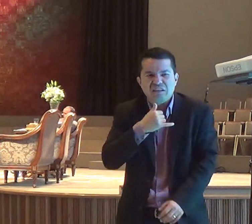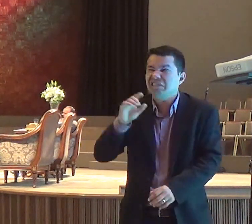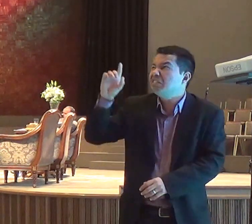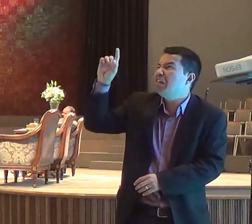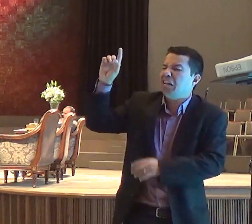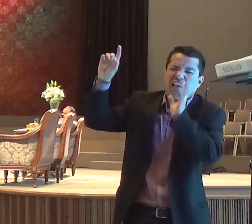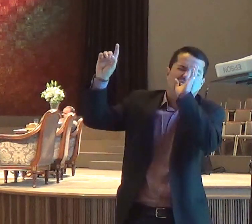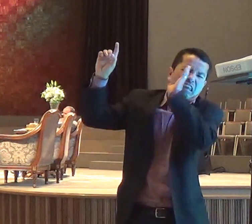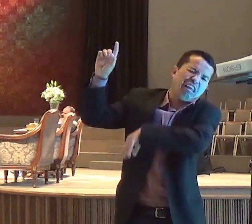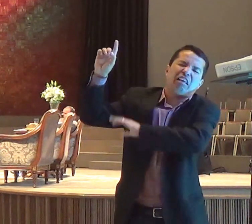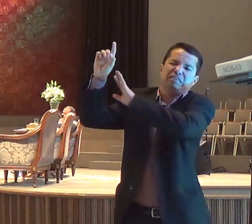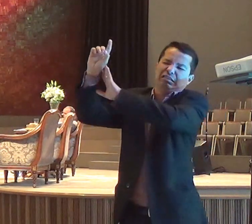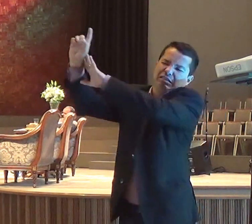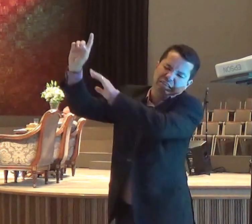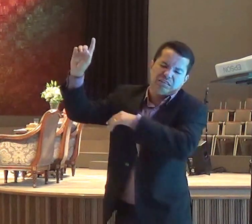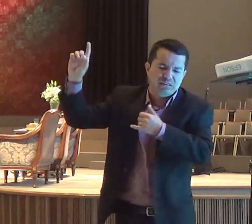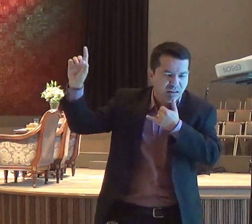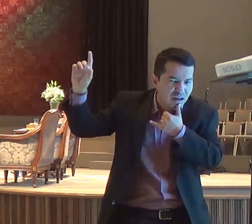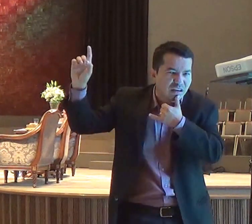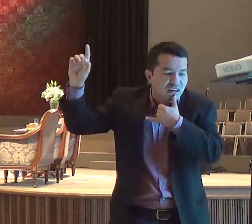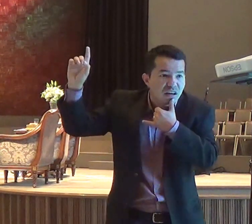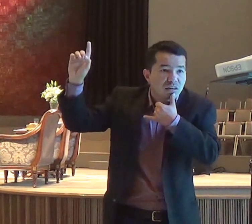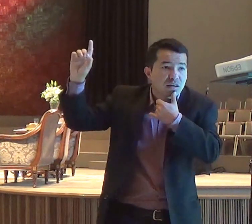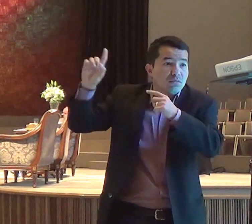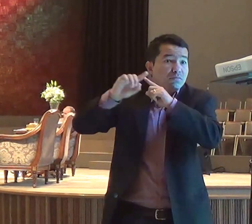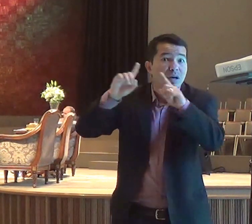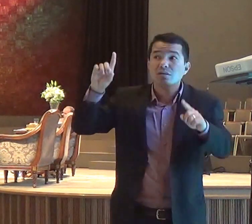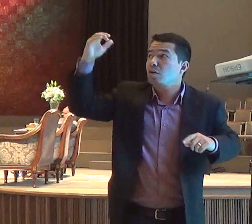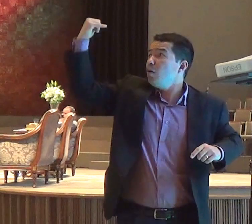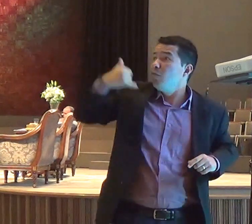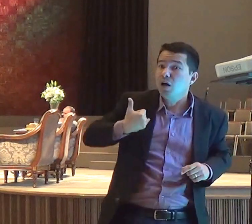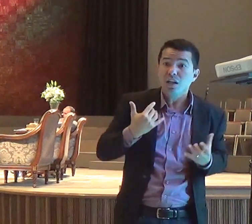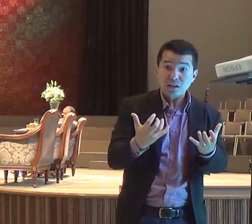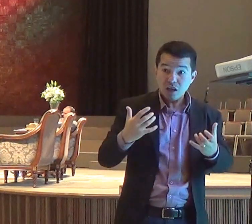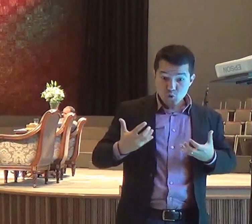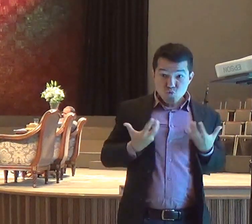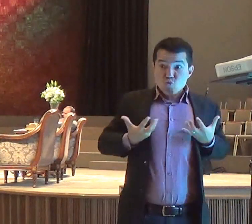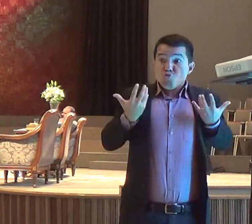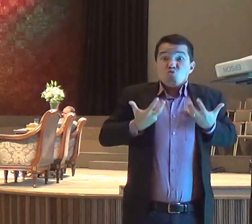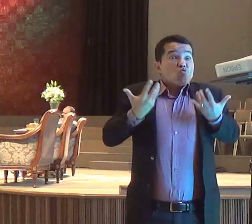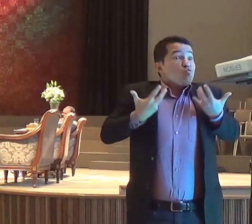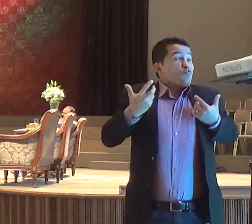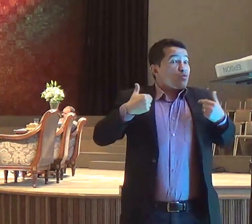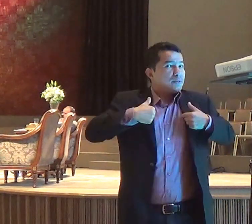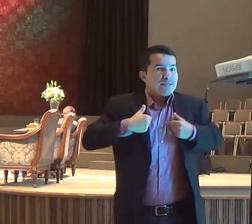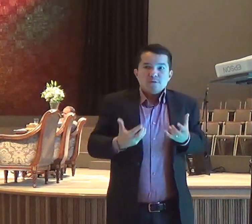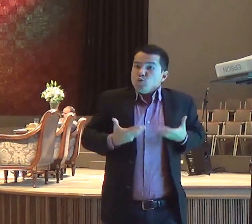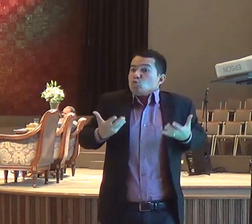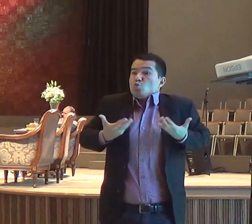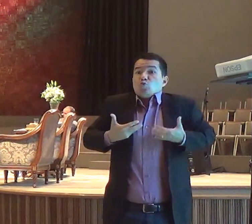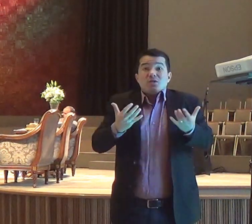Deus continua escrevendo a história, a gente não sabe os efeitos, do que Deus está fazendo,